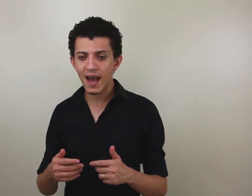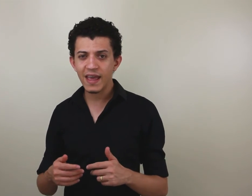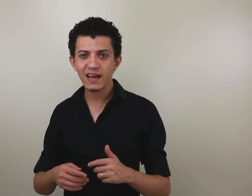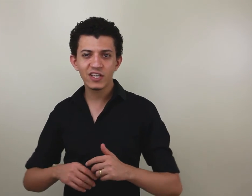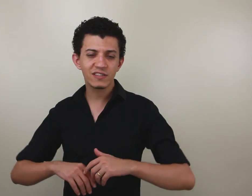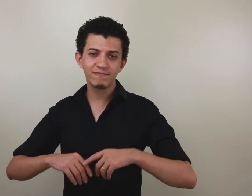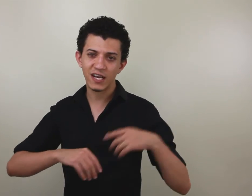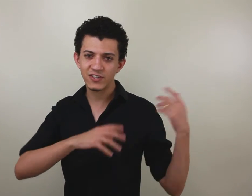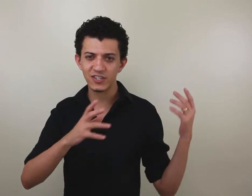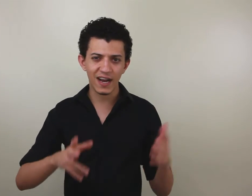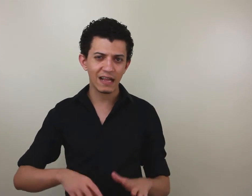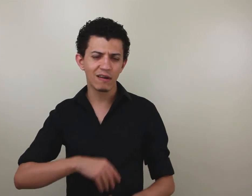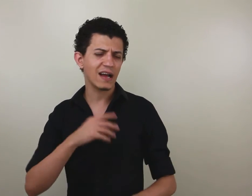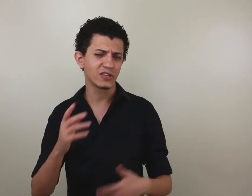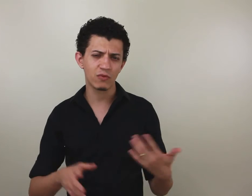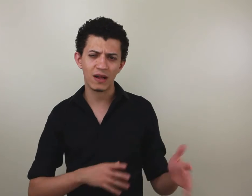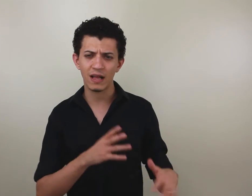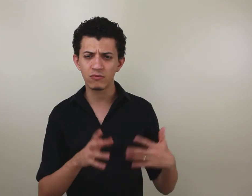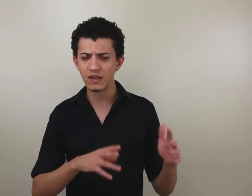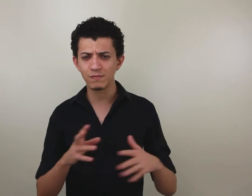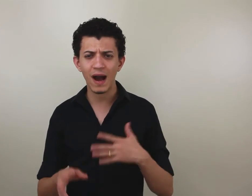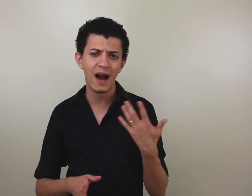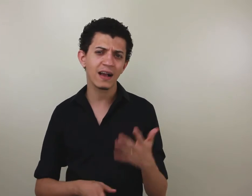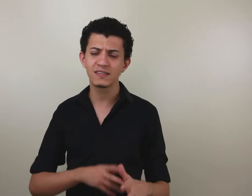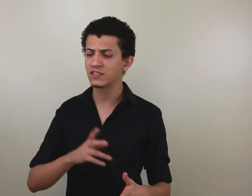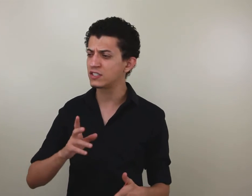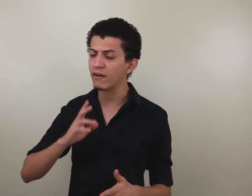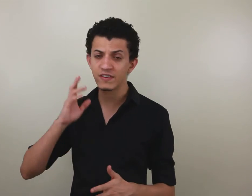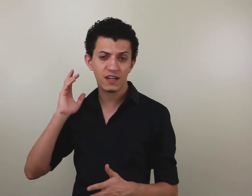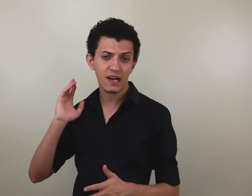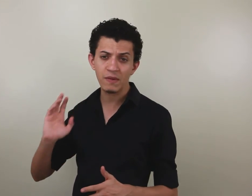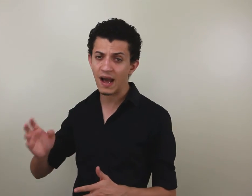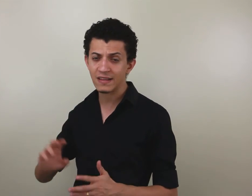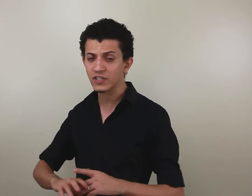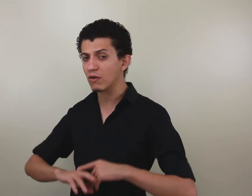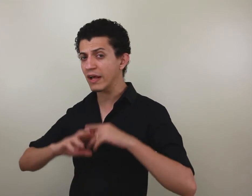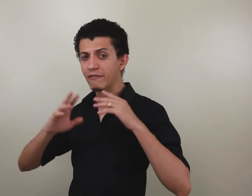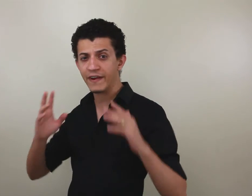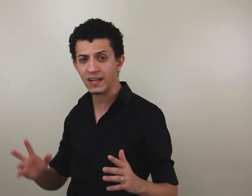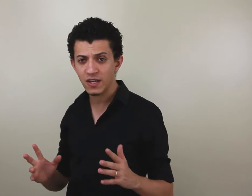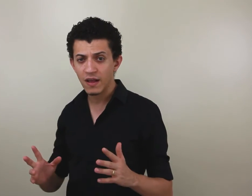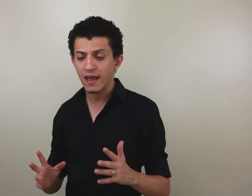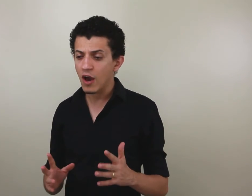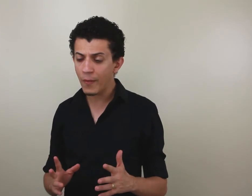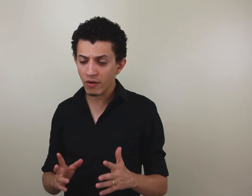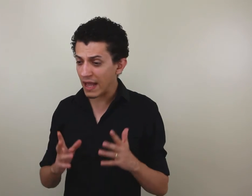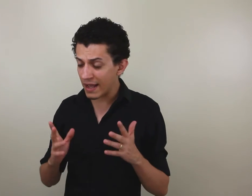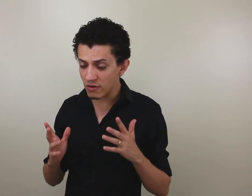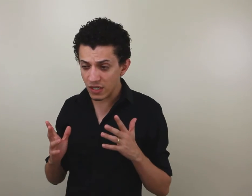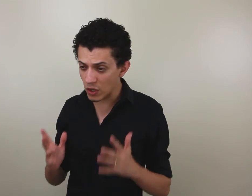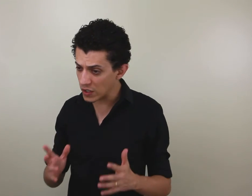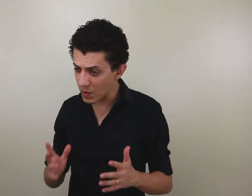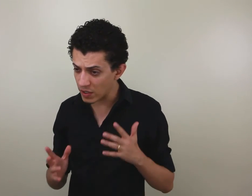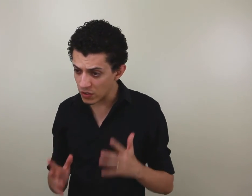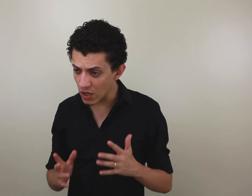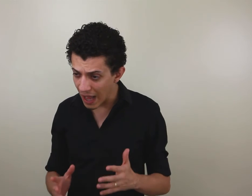aí a gente já tinha chegado lá, a tinha guardado tudo nas barracas, a gente estava fazendo a caminhada, chegou lá na frente, eu perguntei, Raquel, você trouxe protetor solar?